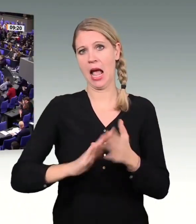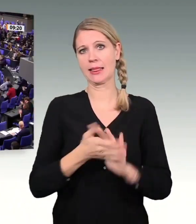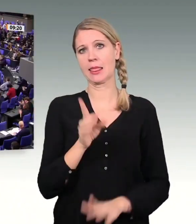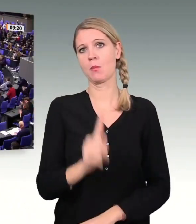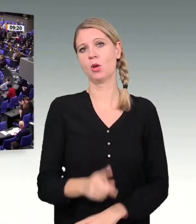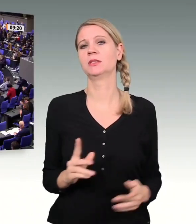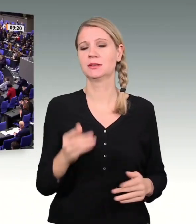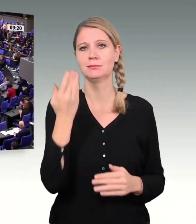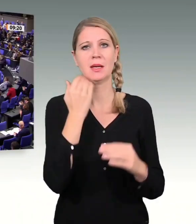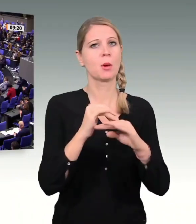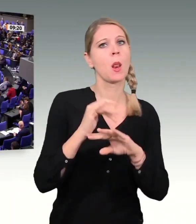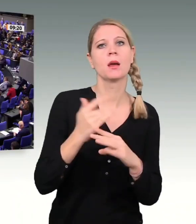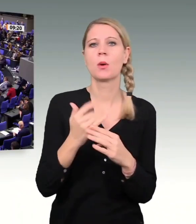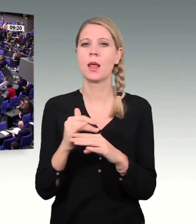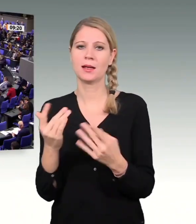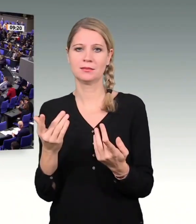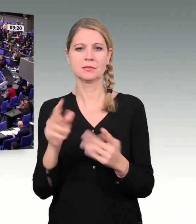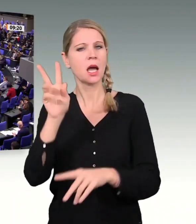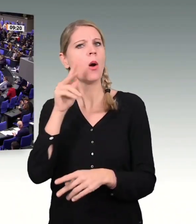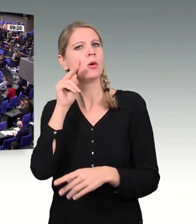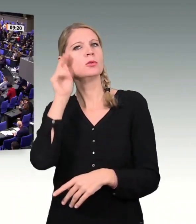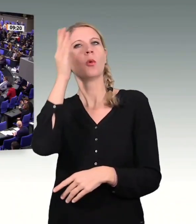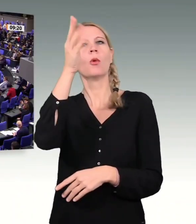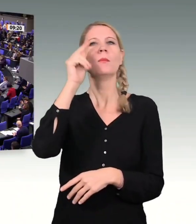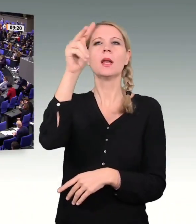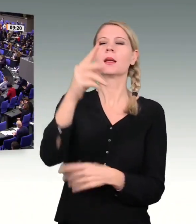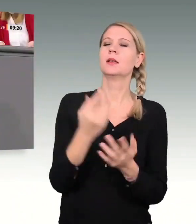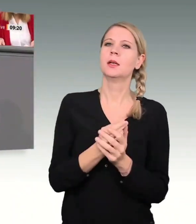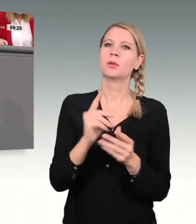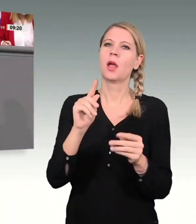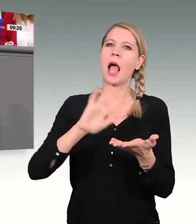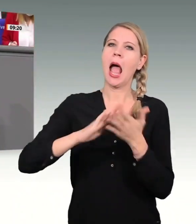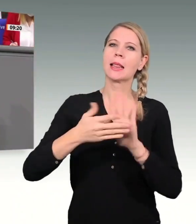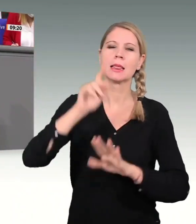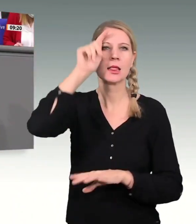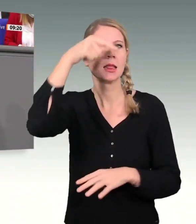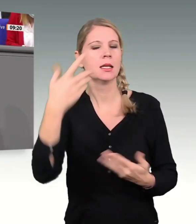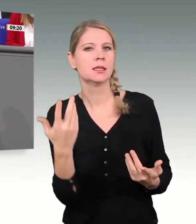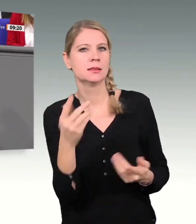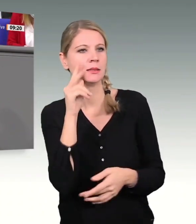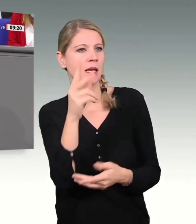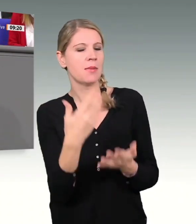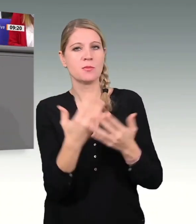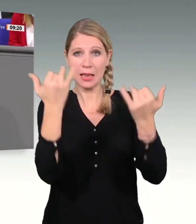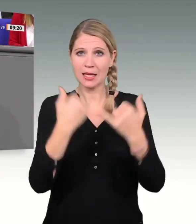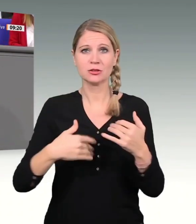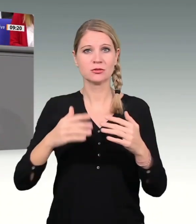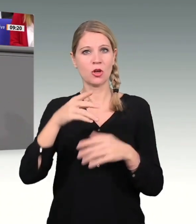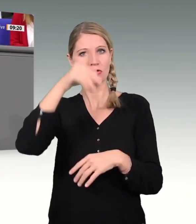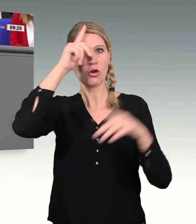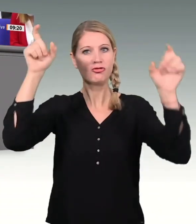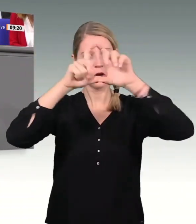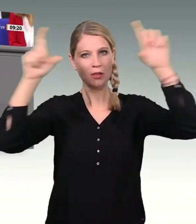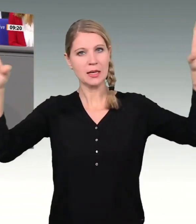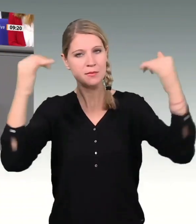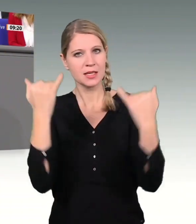Und wie dringend mit Blick auf die Zukunft kluges Handeln ist, sehen wir ja schon, wenn große deutsche Unternehmen jetzt Entscheidungen treffen, dass sie